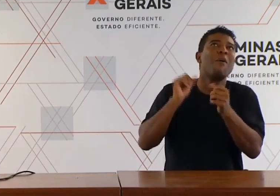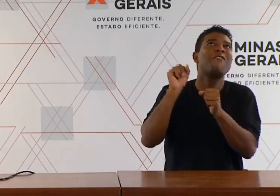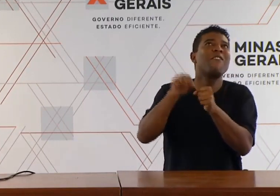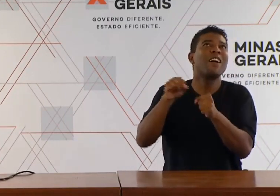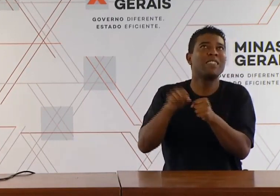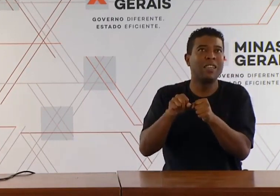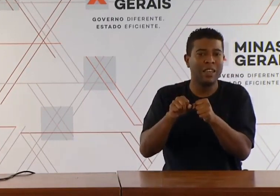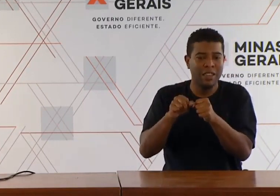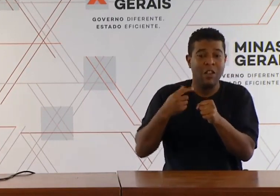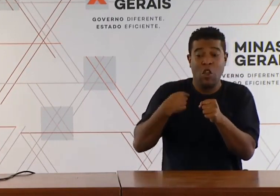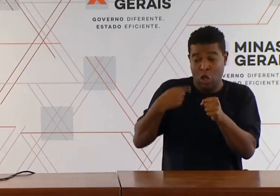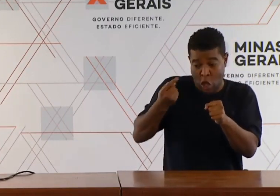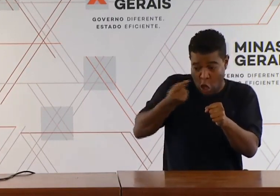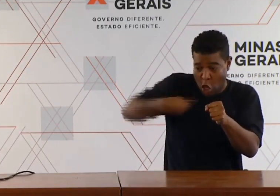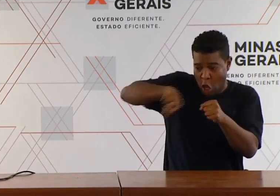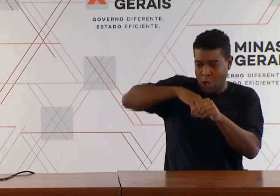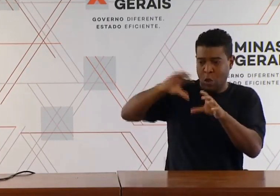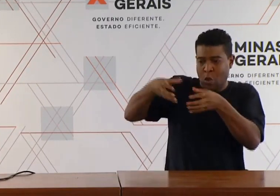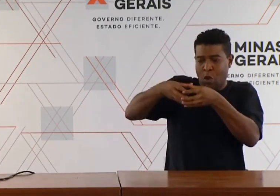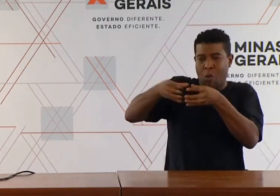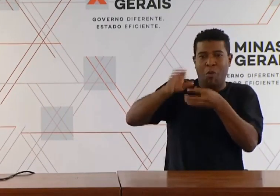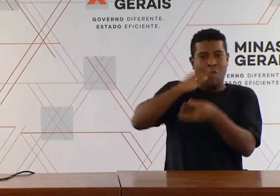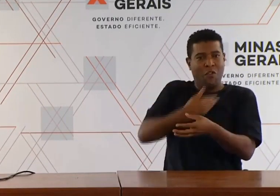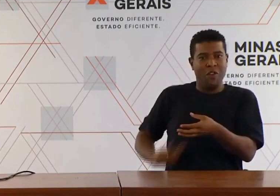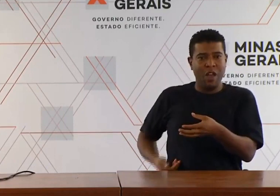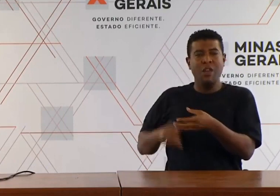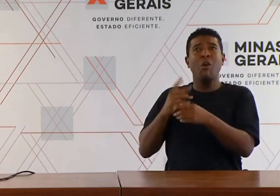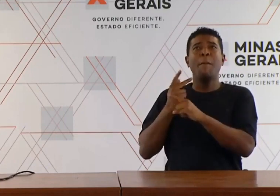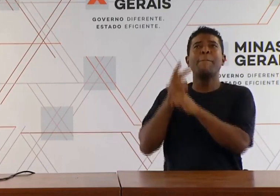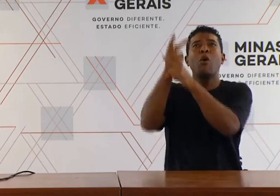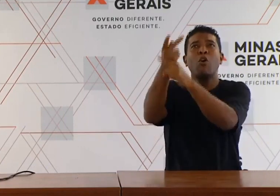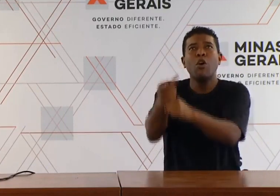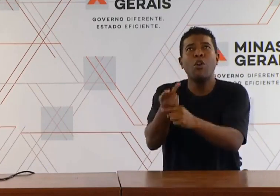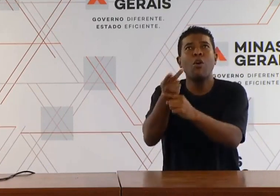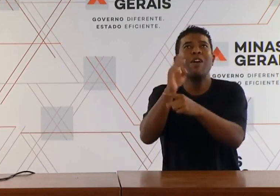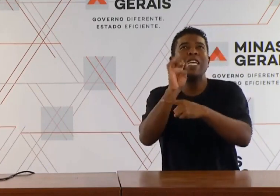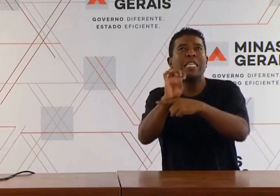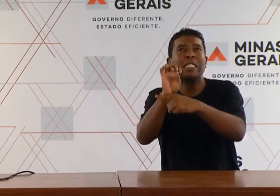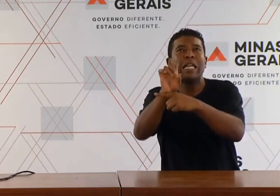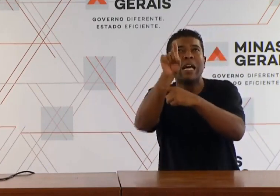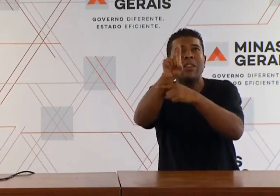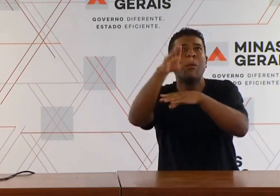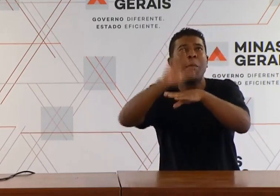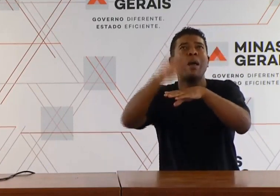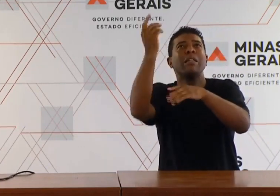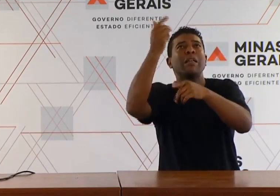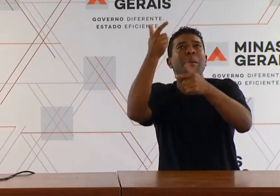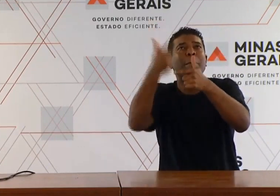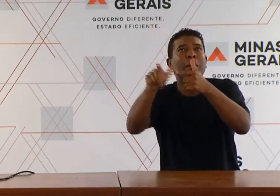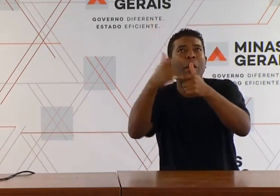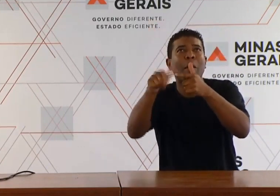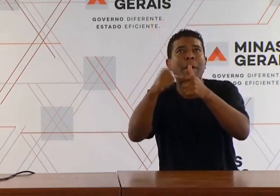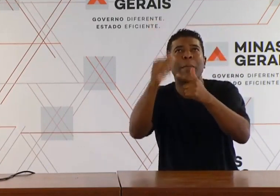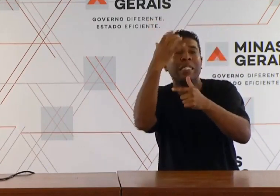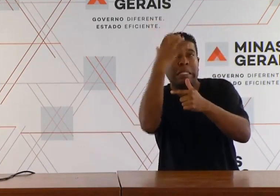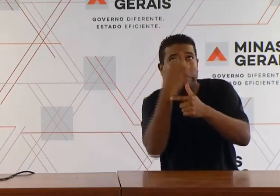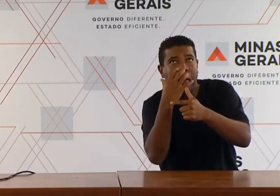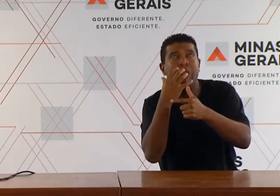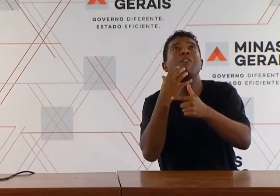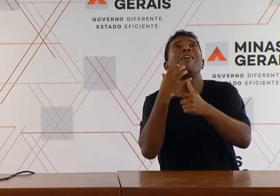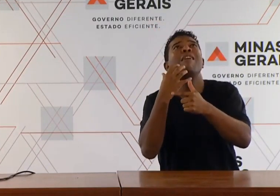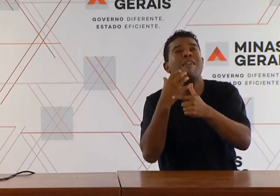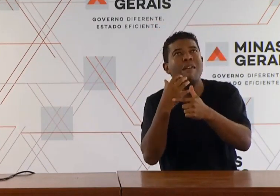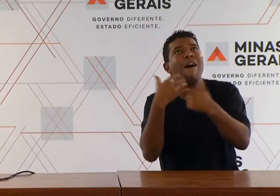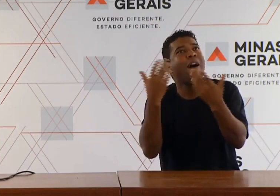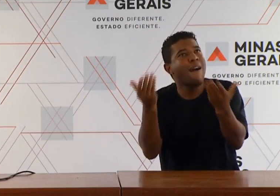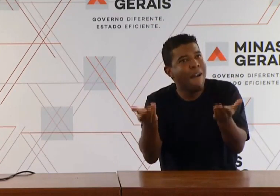experiência nisso e que têm situações geográficas e sociais ainda mais complexas que Minas Gerais. Se a gente tiver oportunidade, a gente fala um pouquinho. Agora, se vier